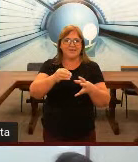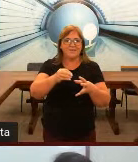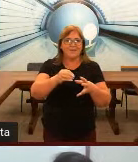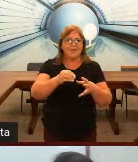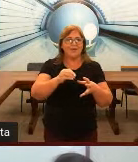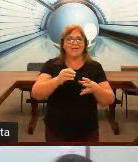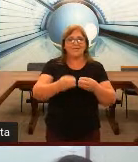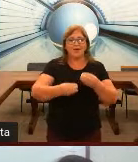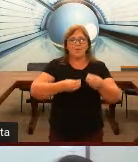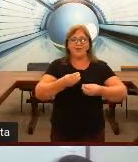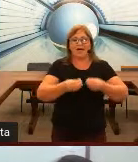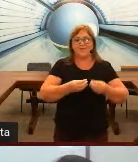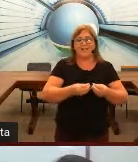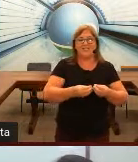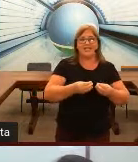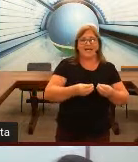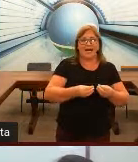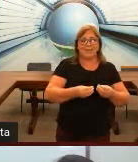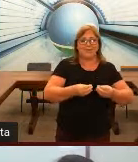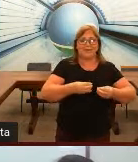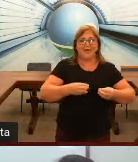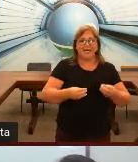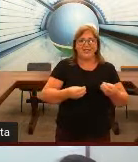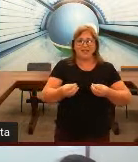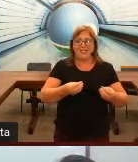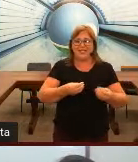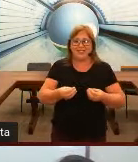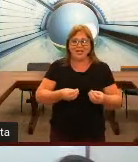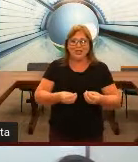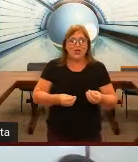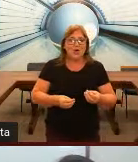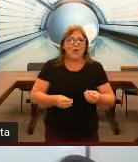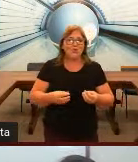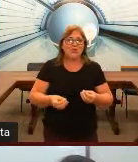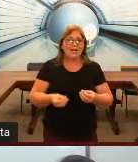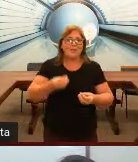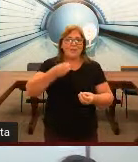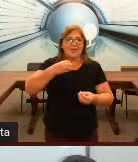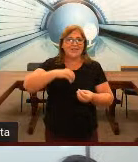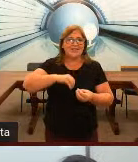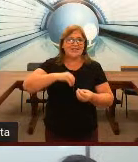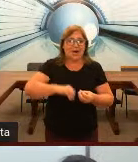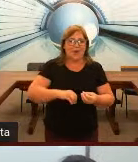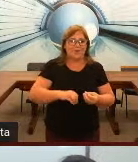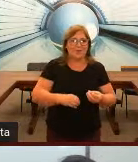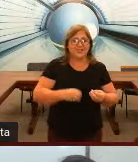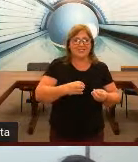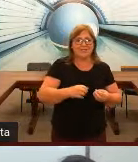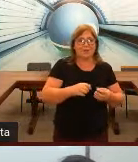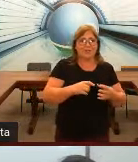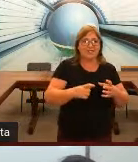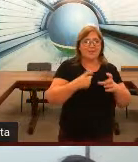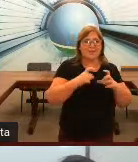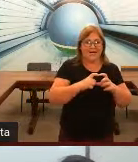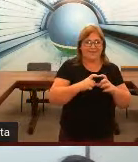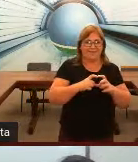e quando ele vai comunicar com você, ele já sabe porque diferente da gente o surdo ele memoriza o sinal enquanto a gente memoriza a palavra.